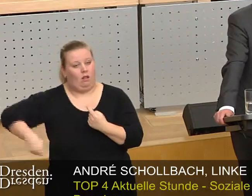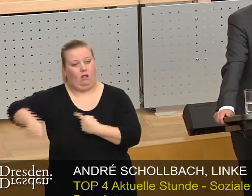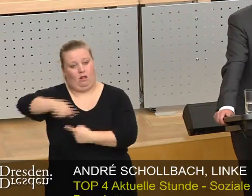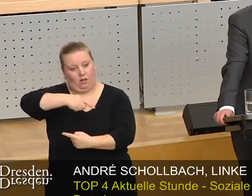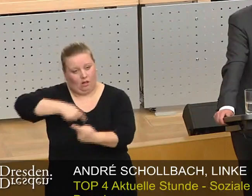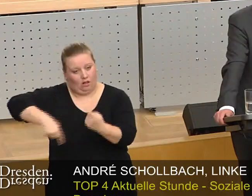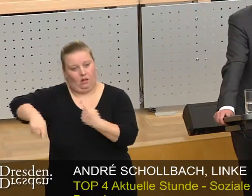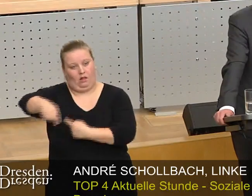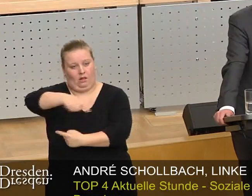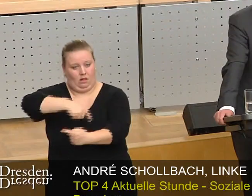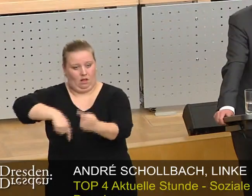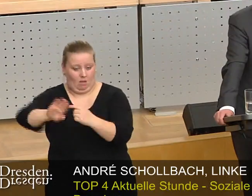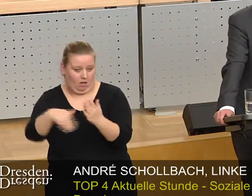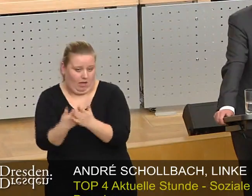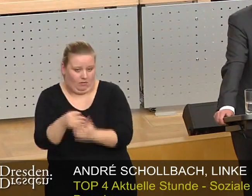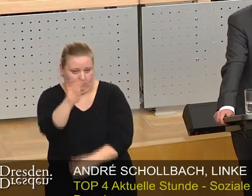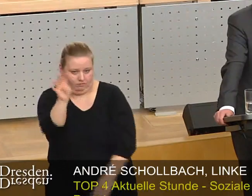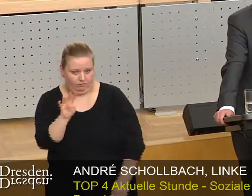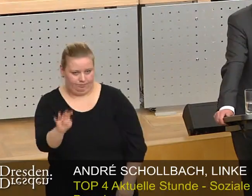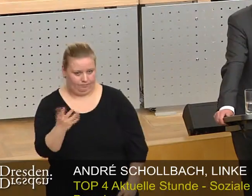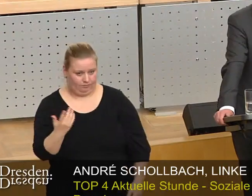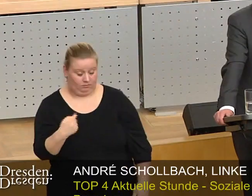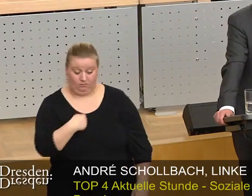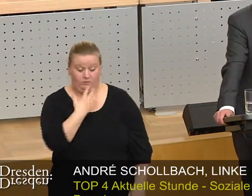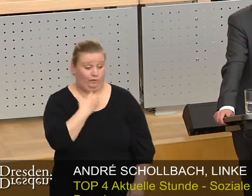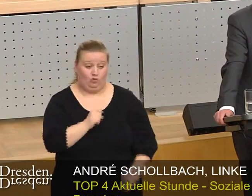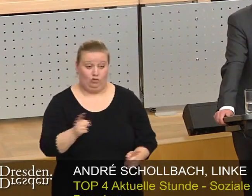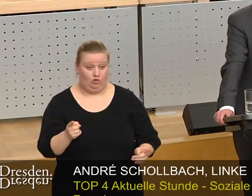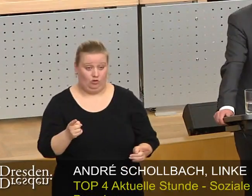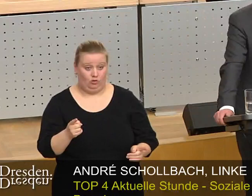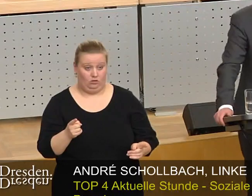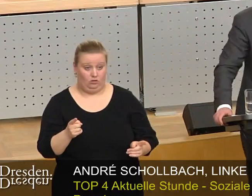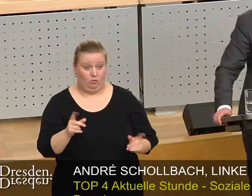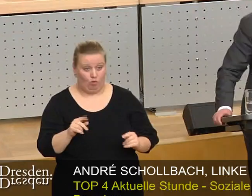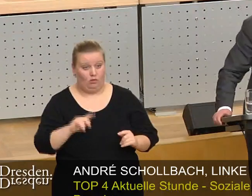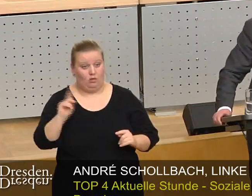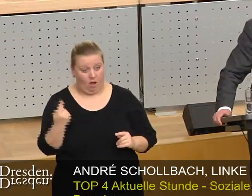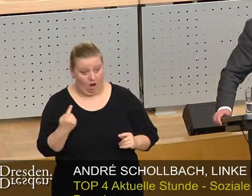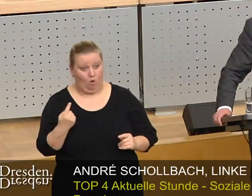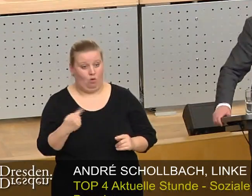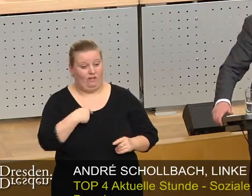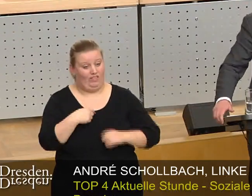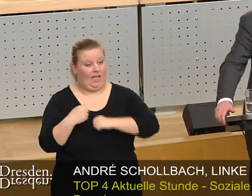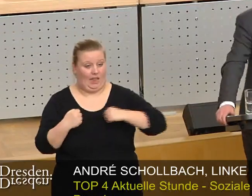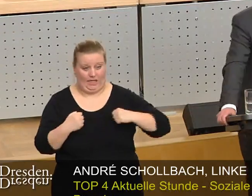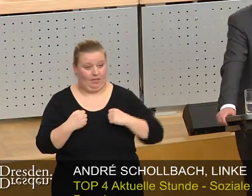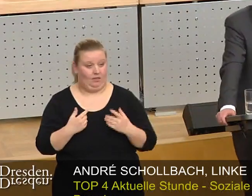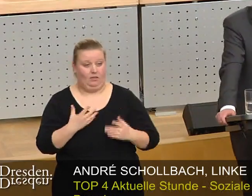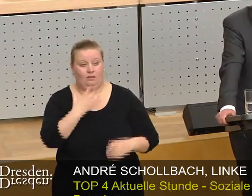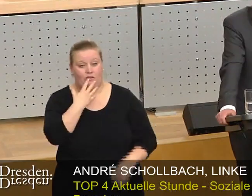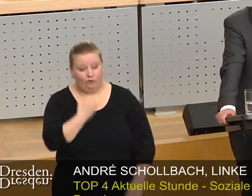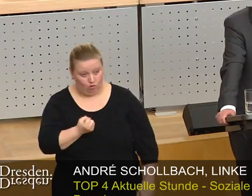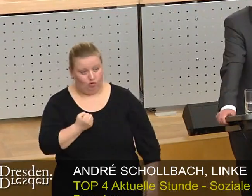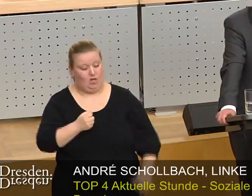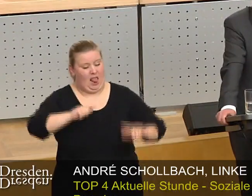Schleifen mit ungewissem Ausgang. Wir wollen das nicht. Wir von der Linken wollen, dass